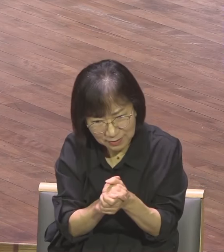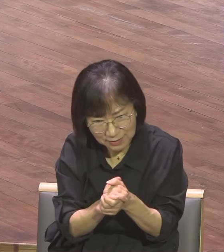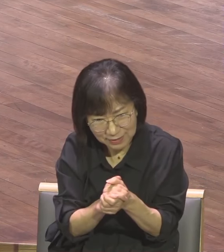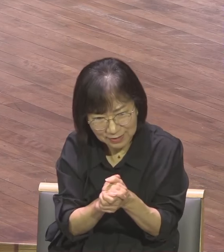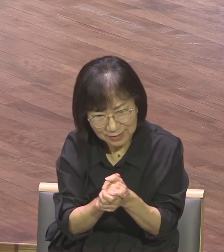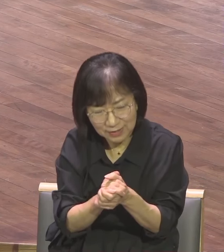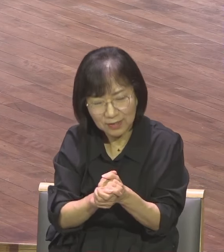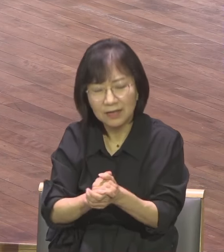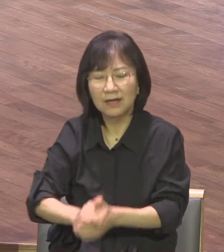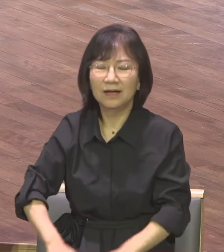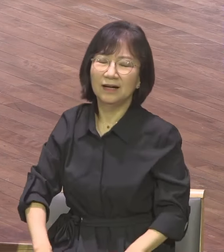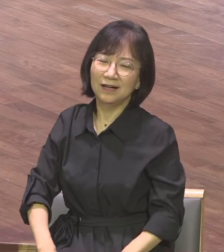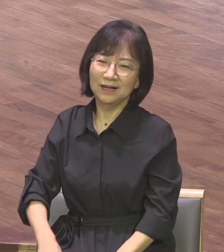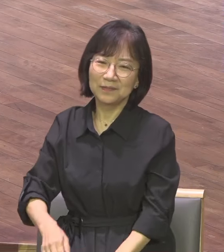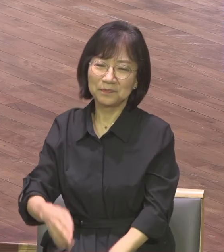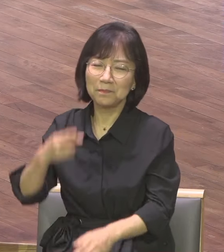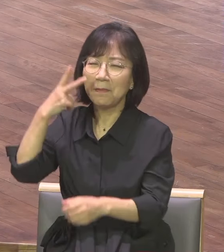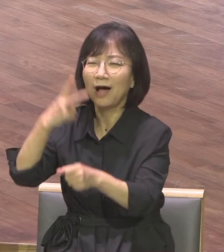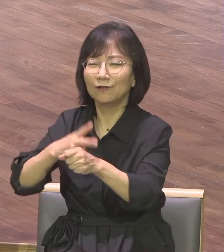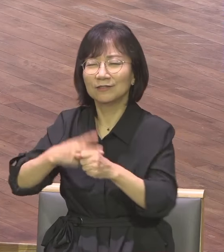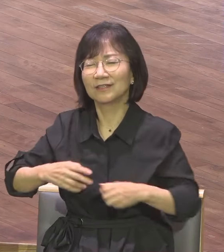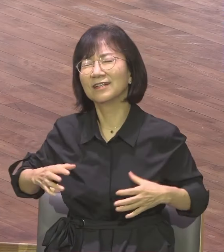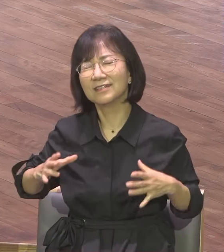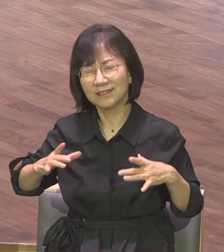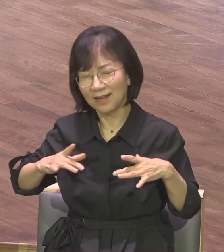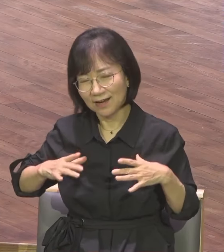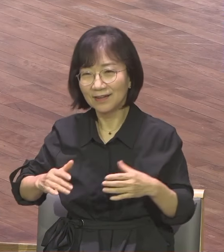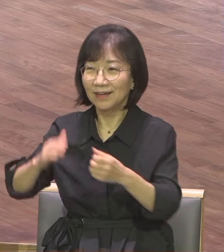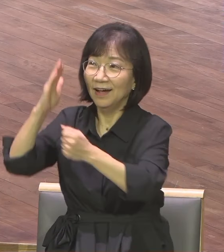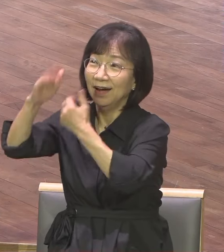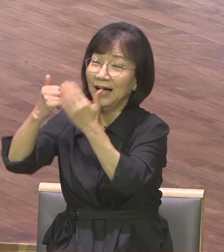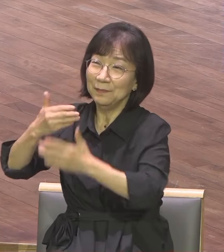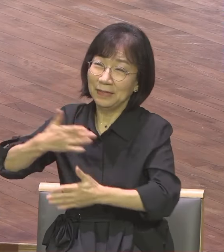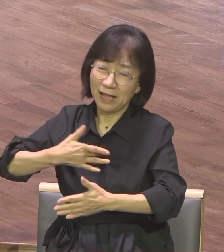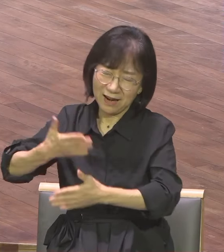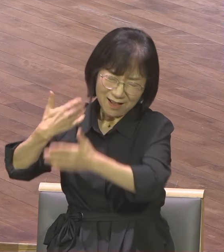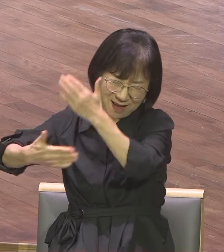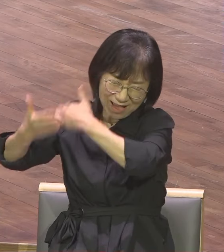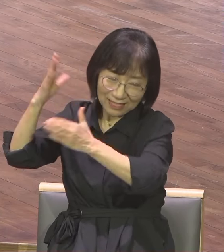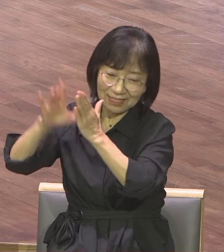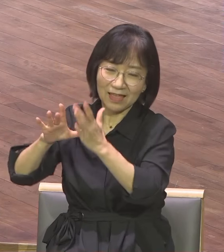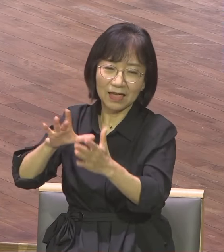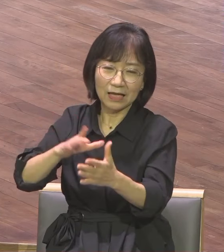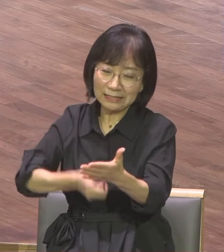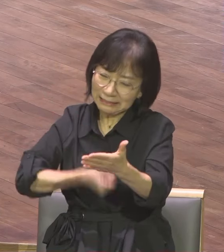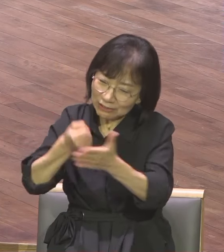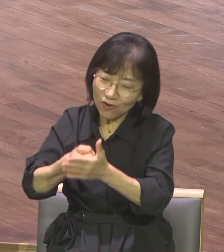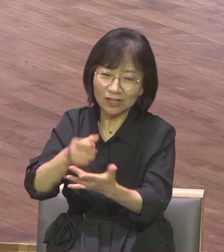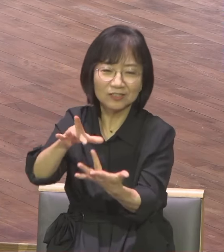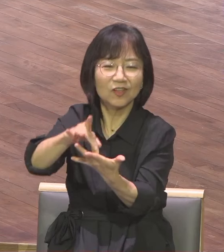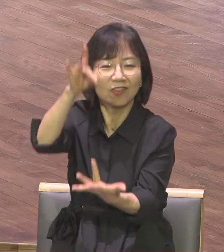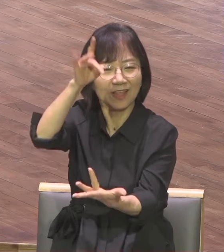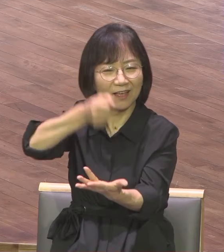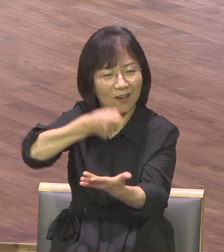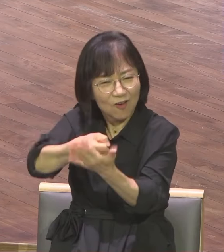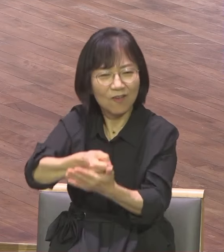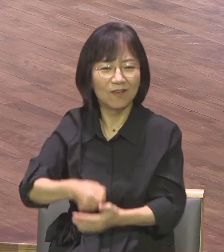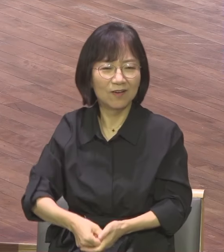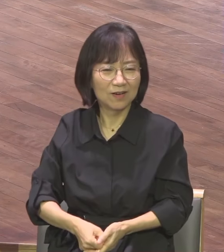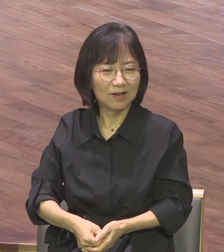이거거든요 창세전에 나를 선택했다 창세전에 우리를 예정해 주셨다 창세전에 나를 자기의